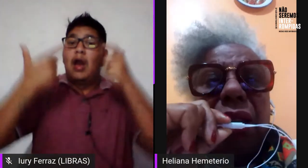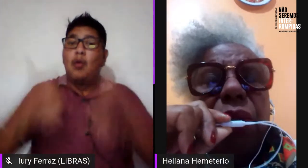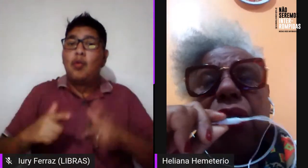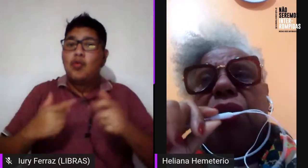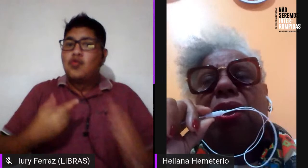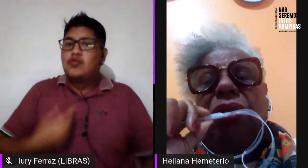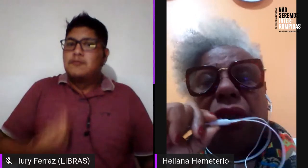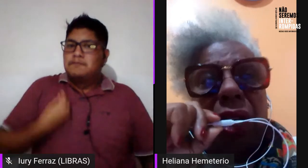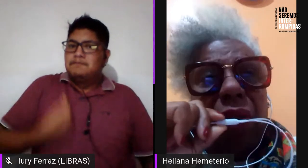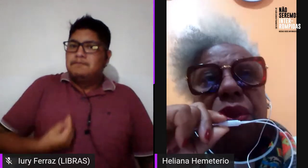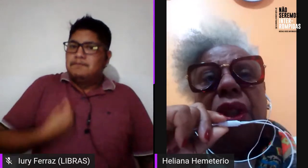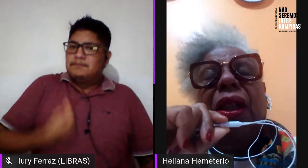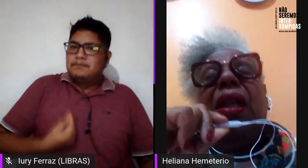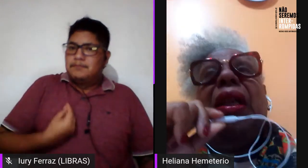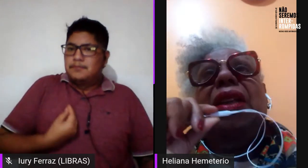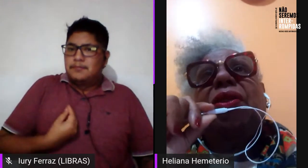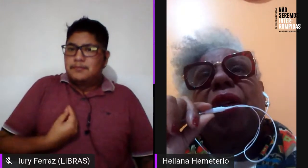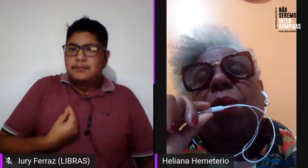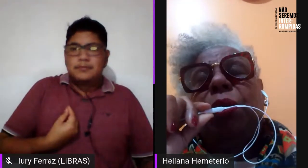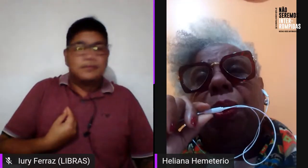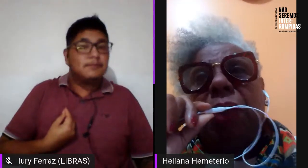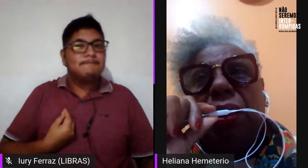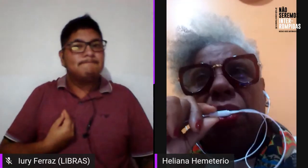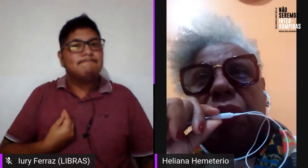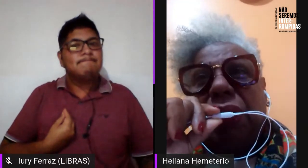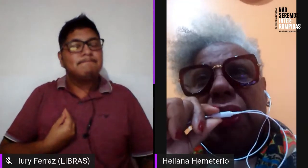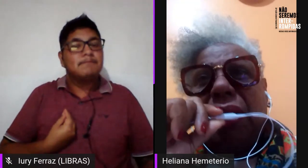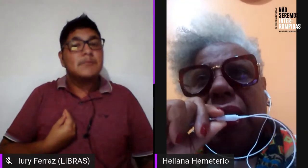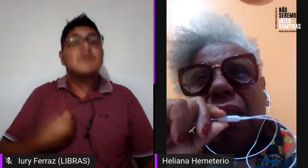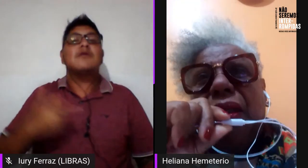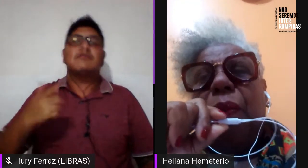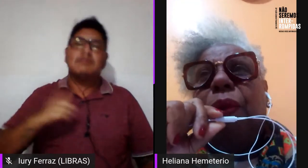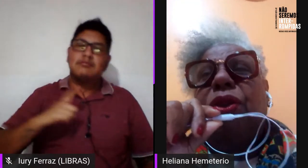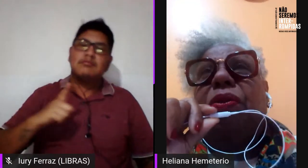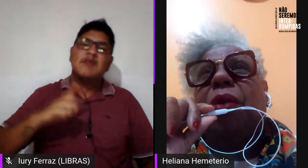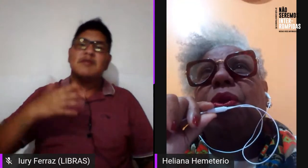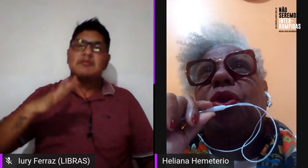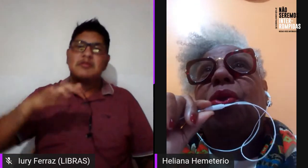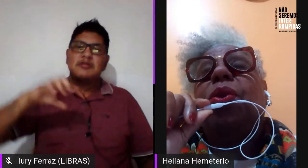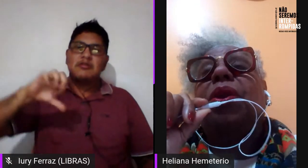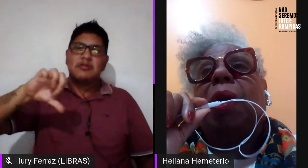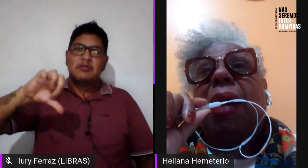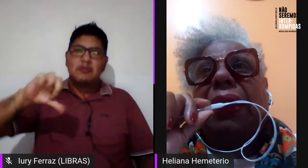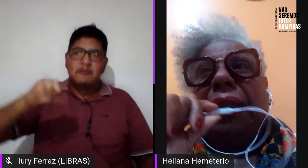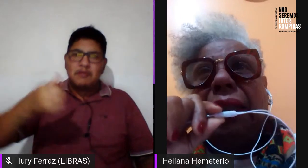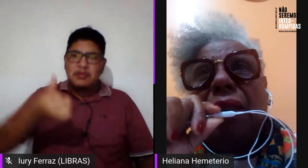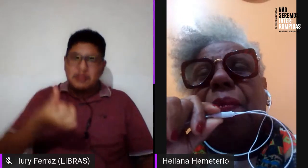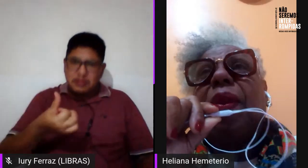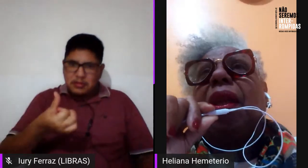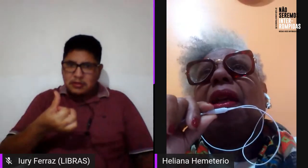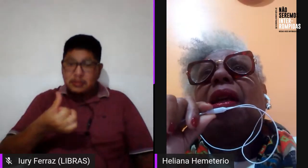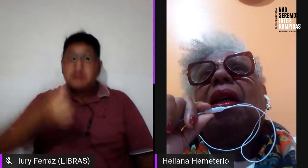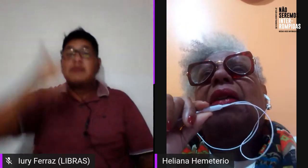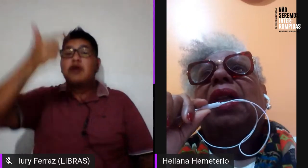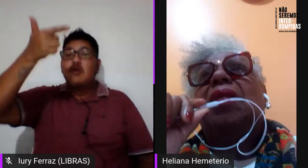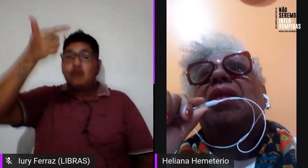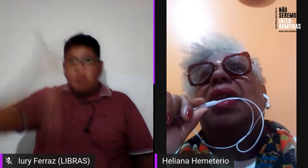éramos nós, aonde nós estávamos. E aí tivemos o primeiro em 96, depois tivemos o segundo na Bahia,